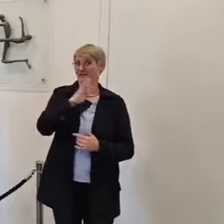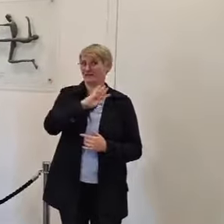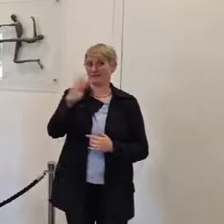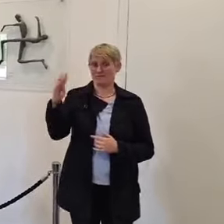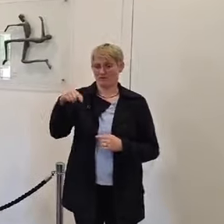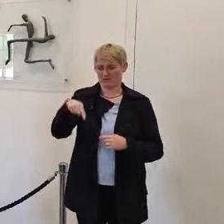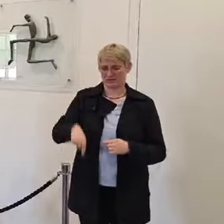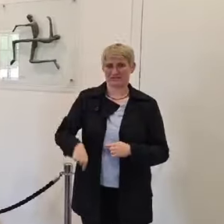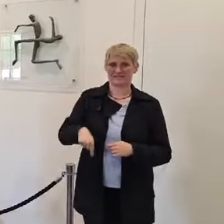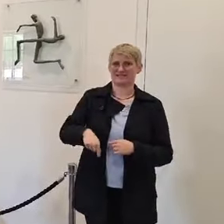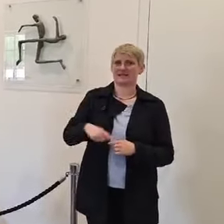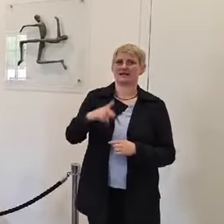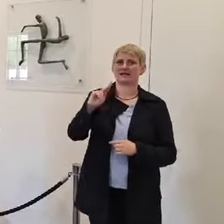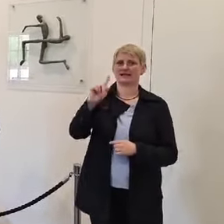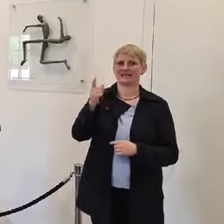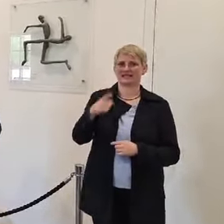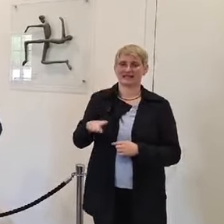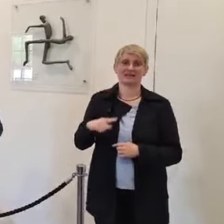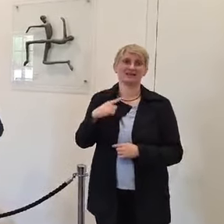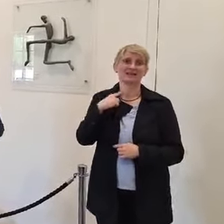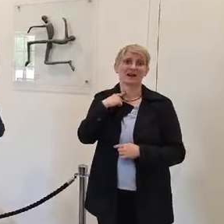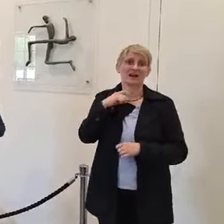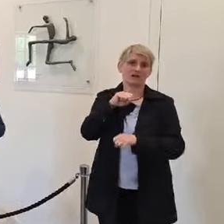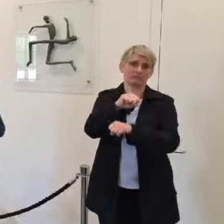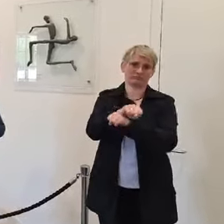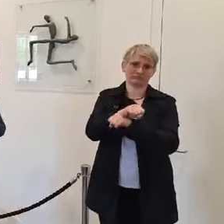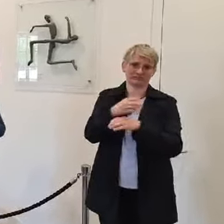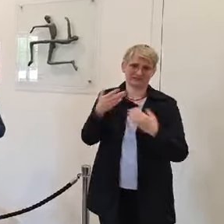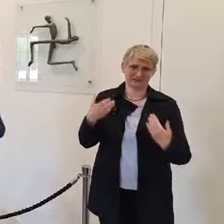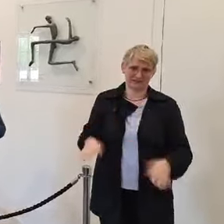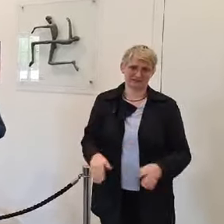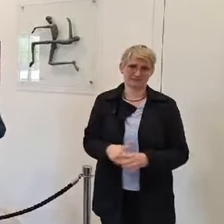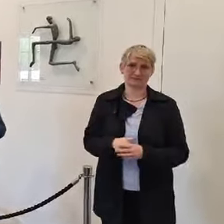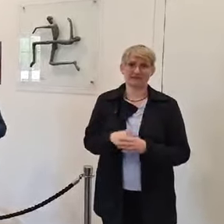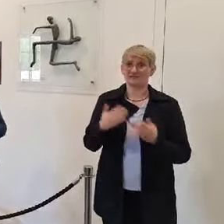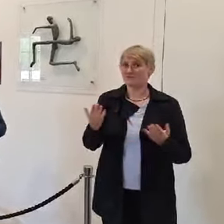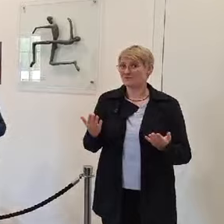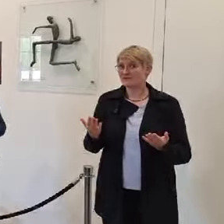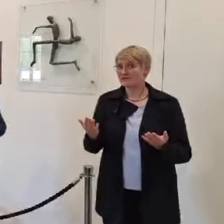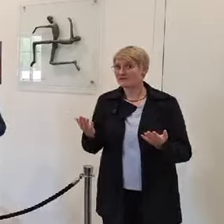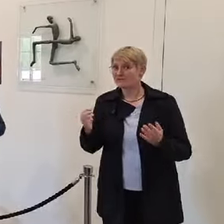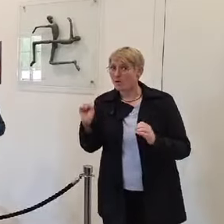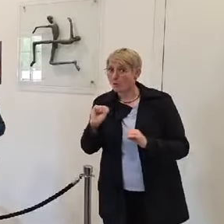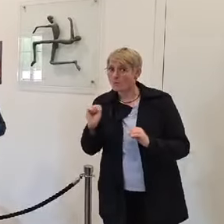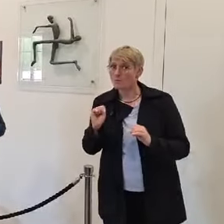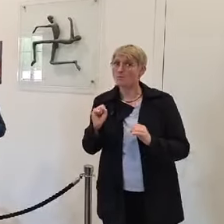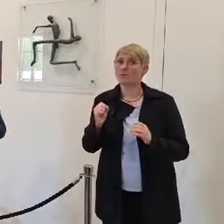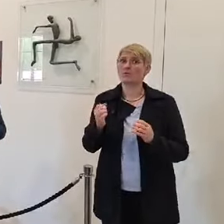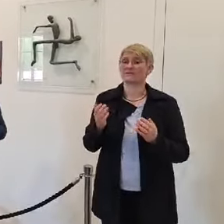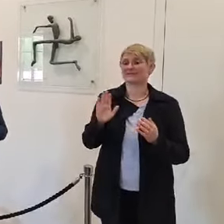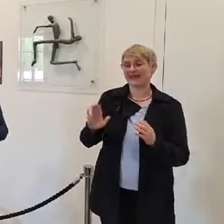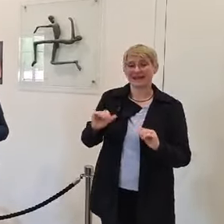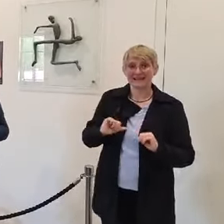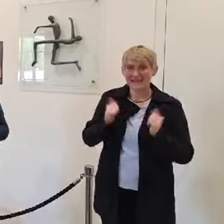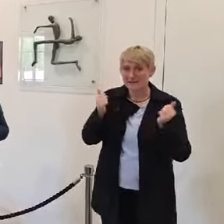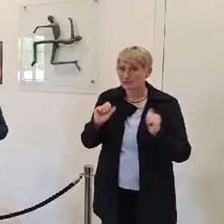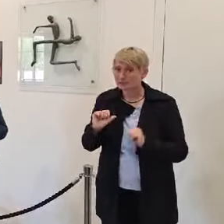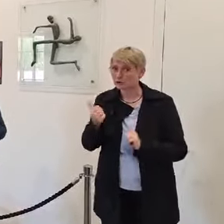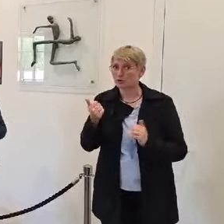Wie es dazu kam und was Besonderheiten seines Lebens sind, erzähle ich, wenn wir draußen auf dem sogenannten